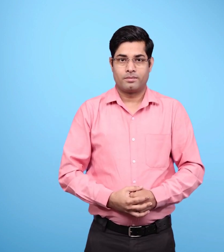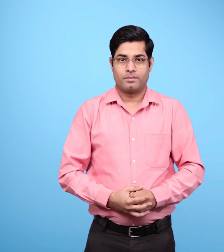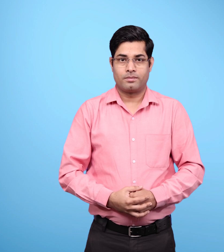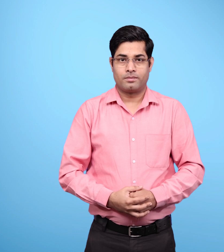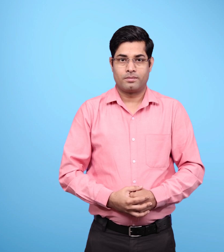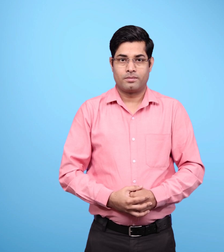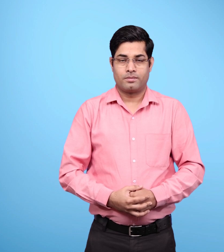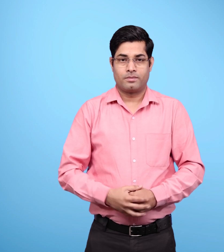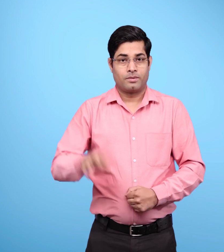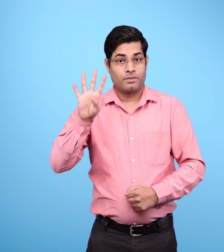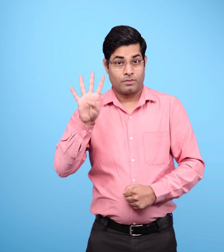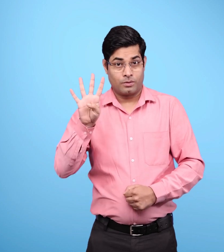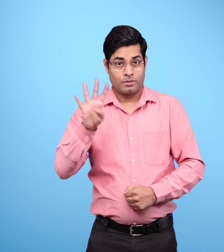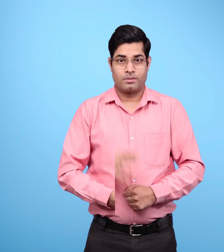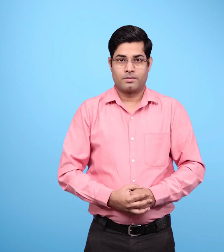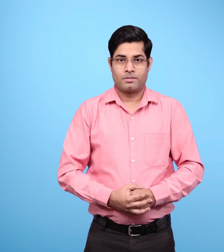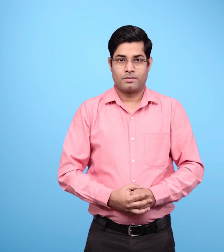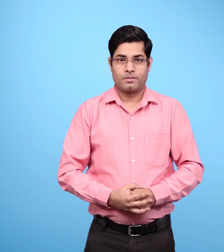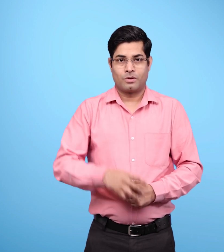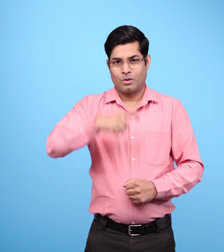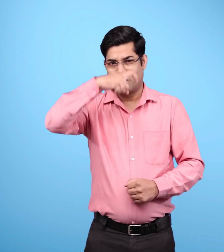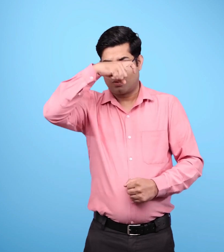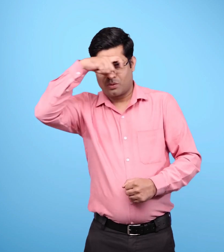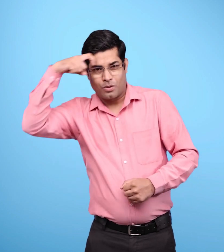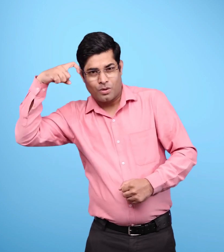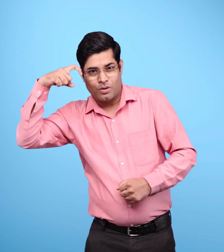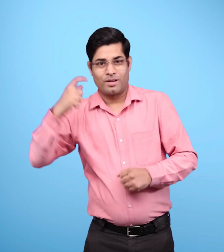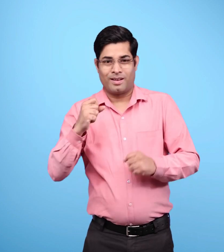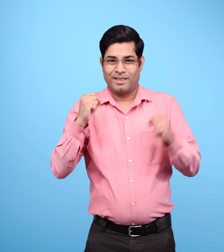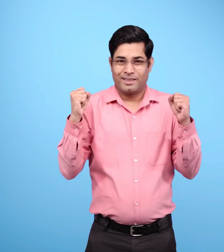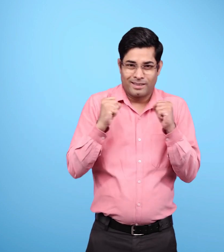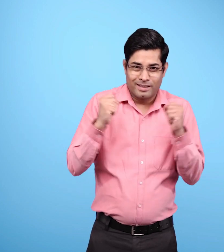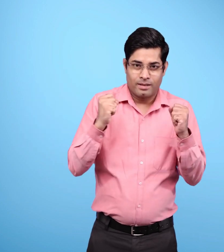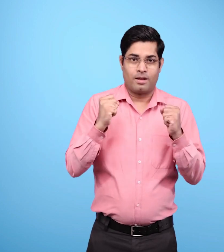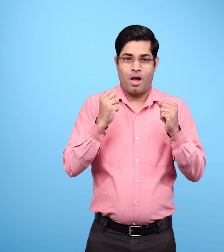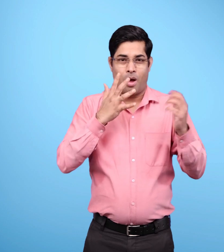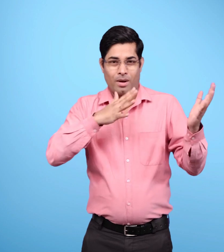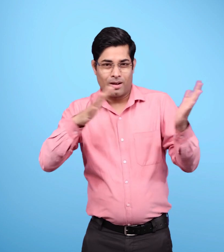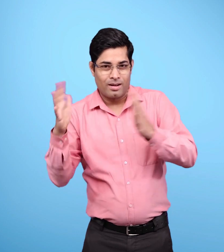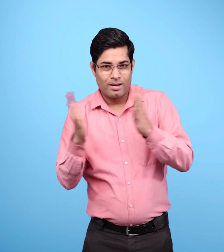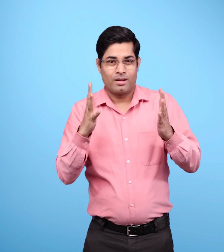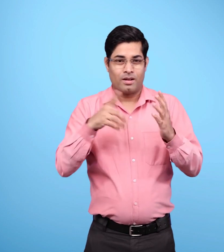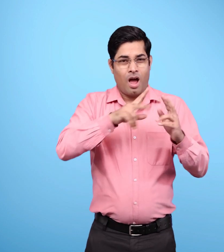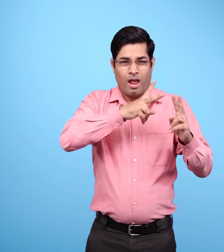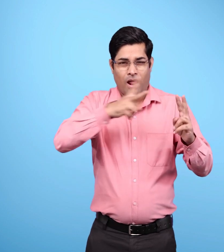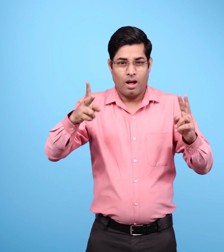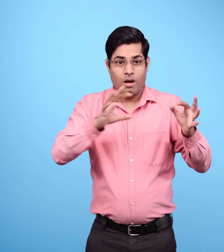चौथा रित्वों में परिवर्तन प्रित्थवी की किस गती के कारण होता है?